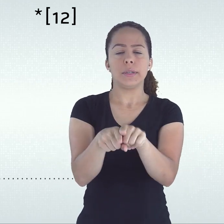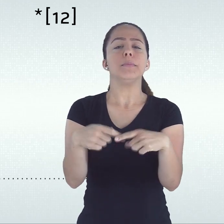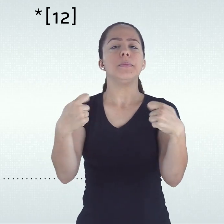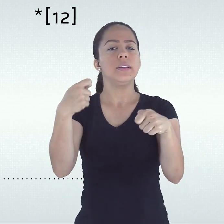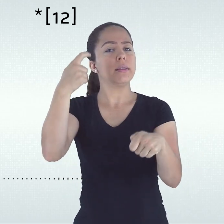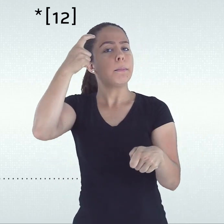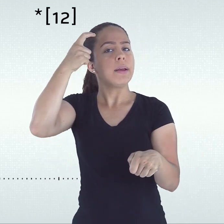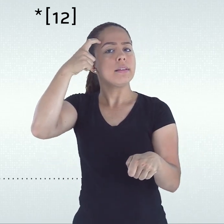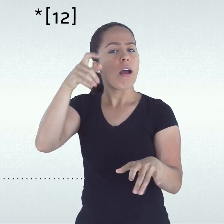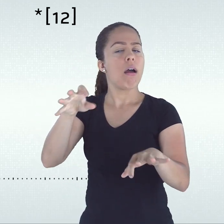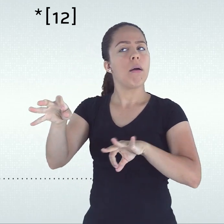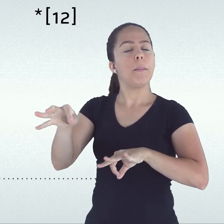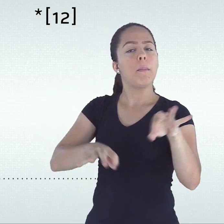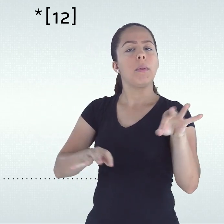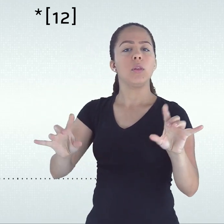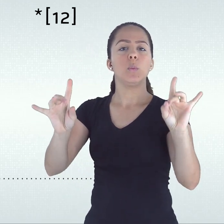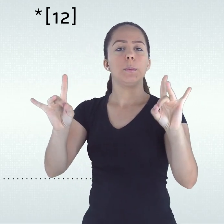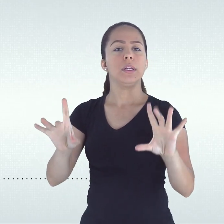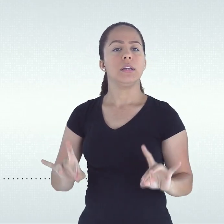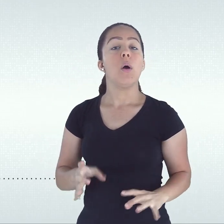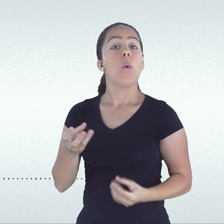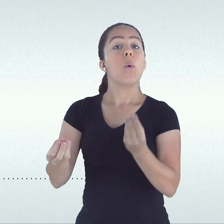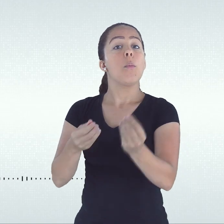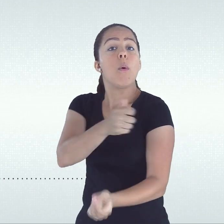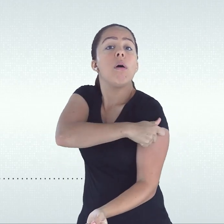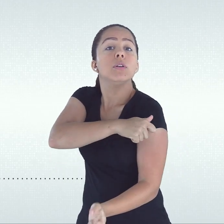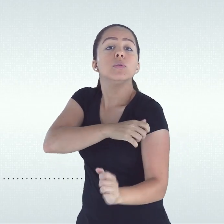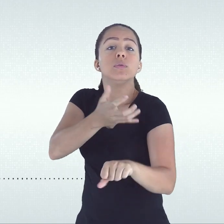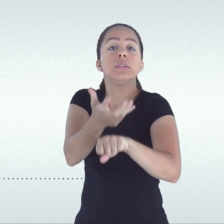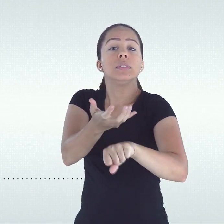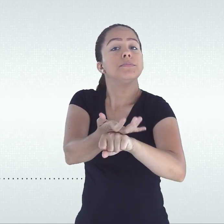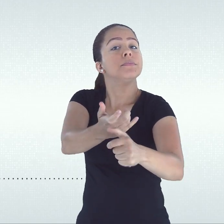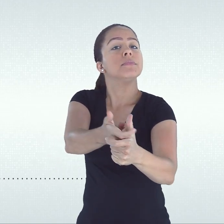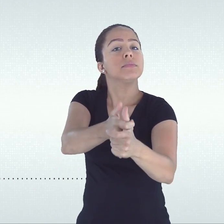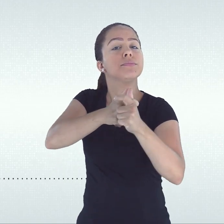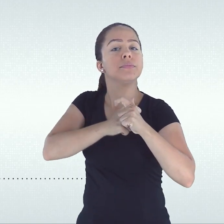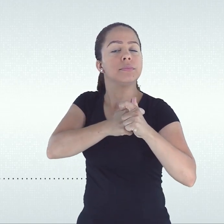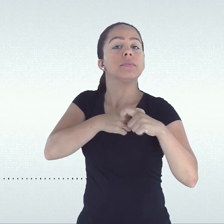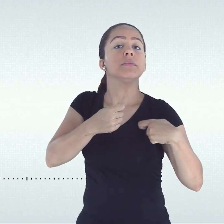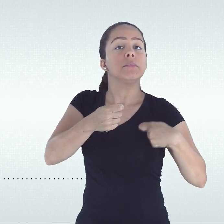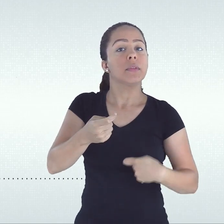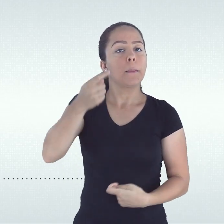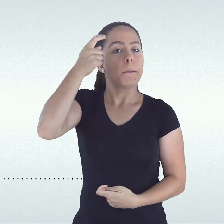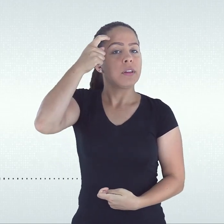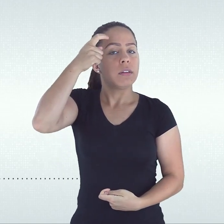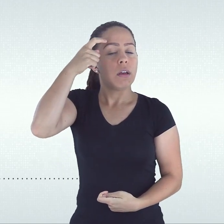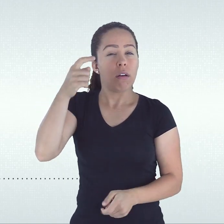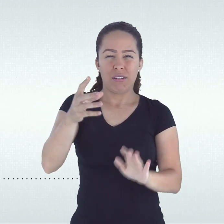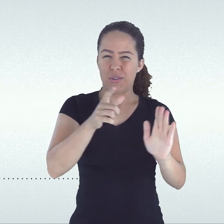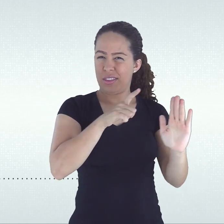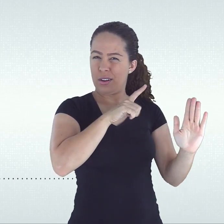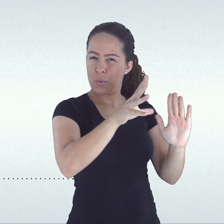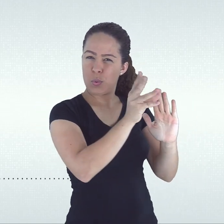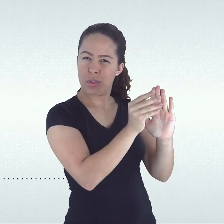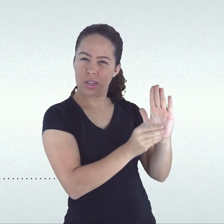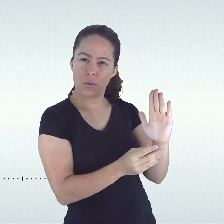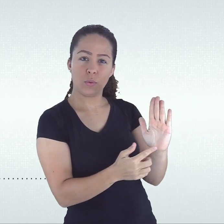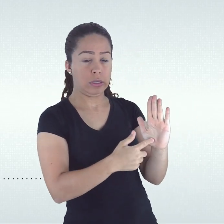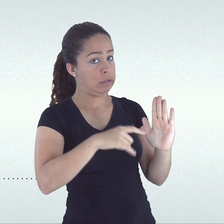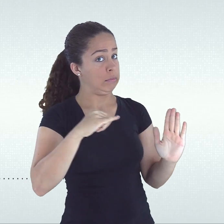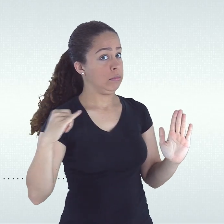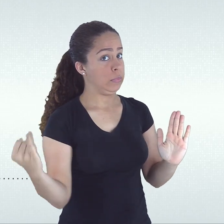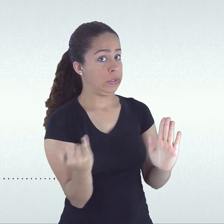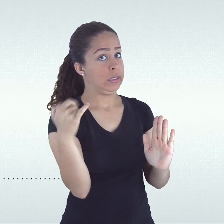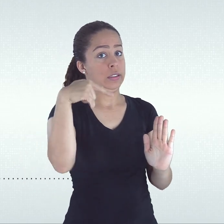conteúdos necessários para que o discente consiga prosseguir nos estudos sem maiores percalços. Os